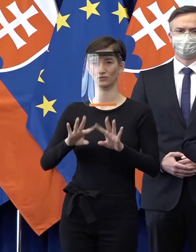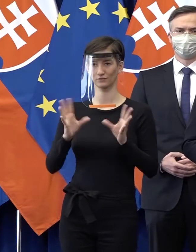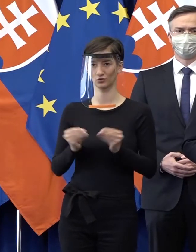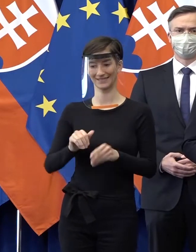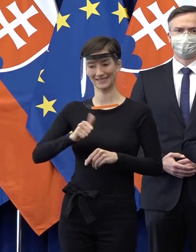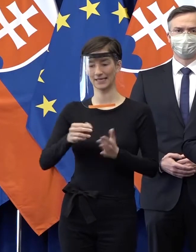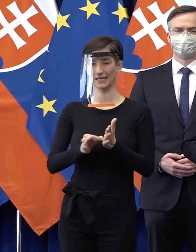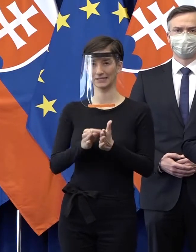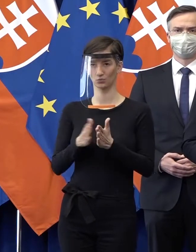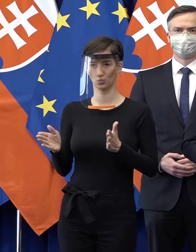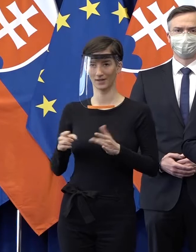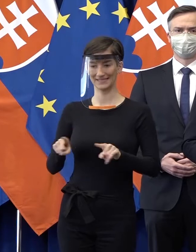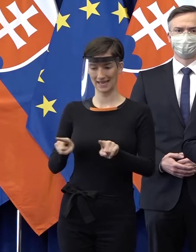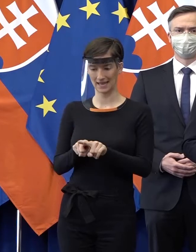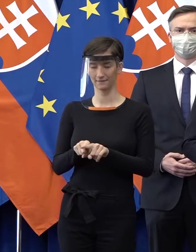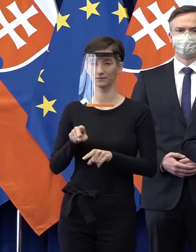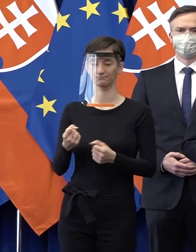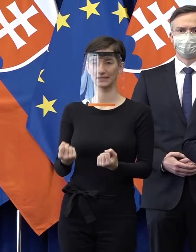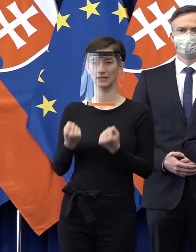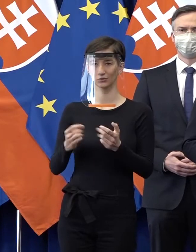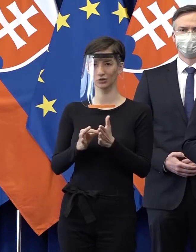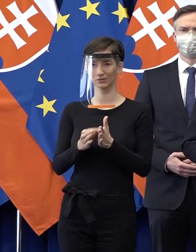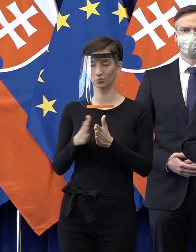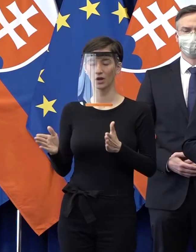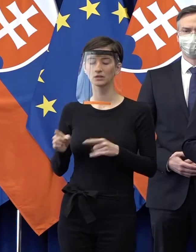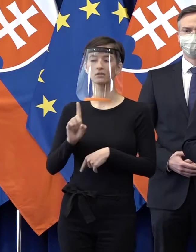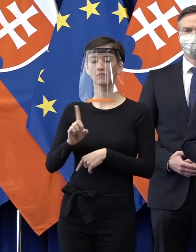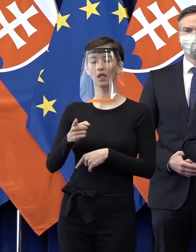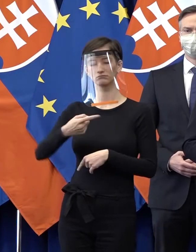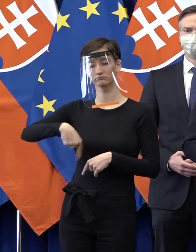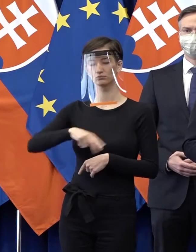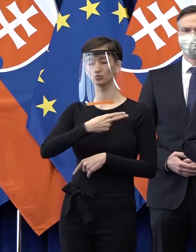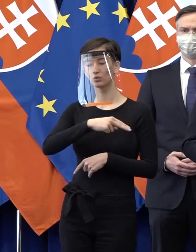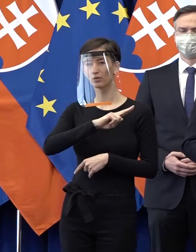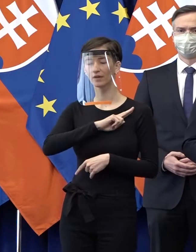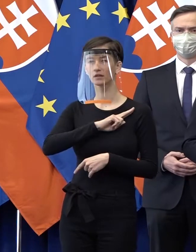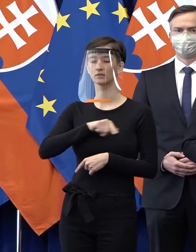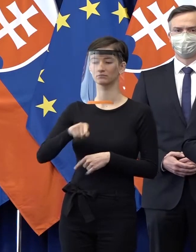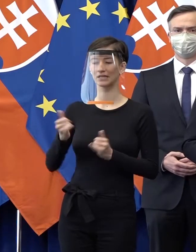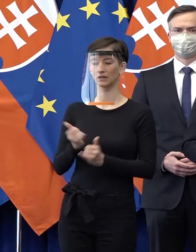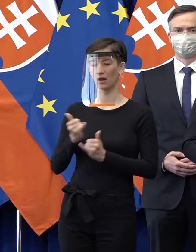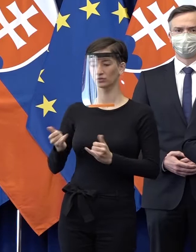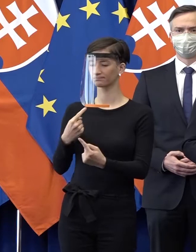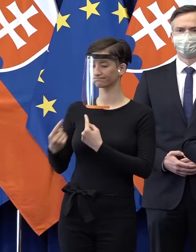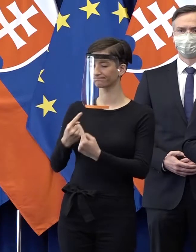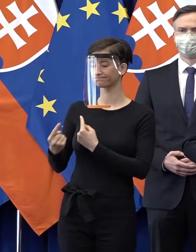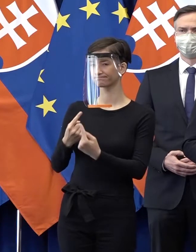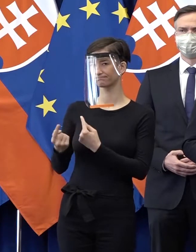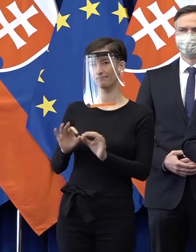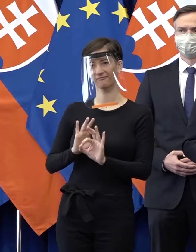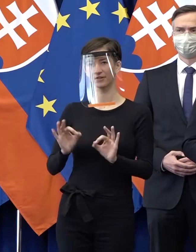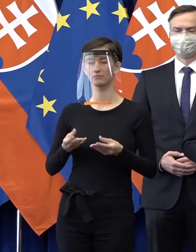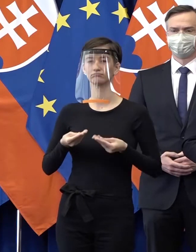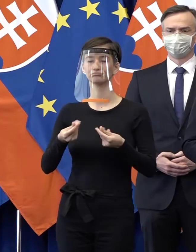situácii, ale dokážeme sa zodpovedne rozprávať, lebo sme zodpovední za osudy ľudí, ktorí na Slovensku žijú,